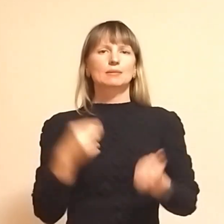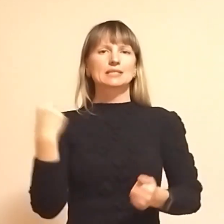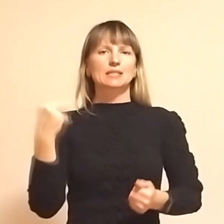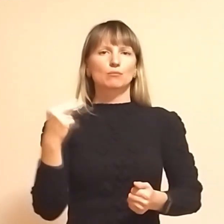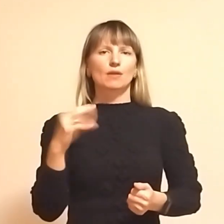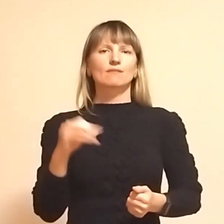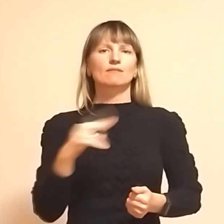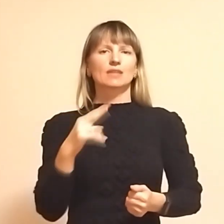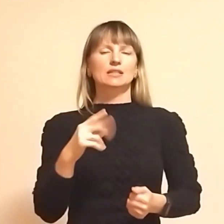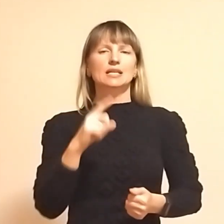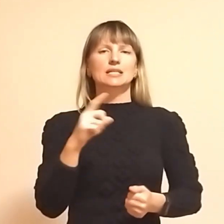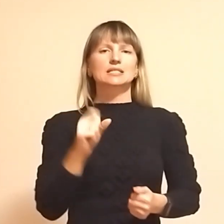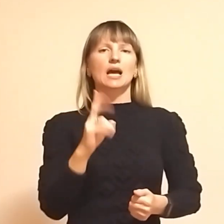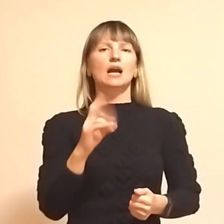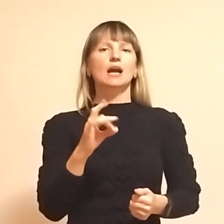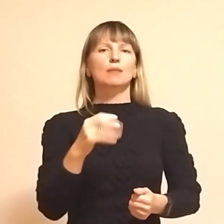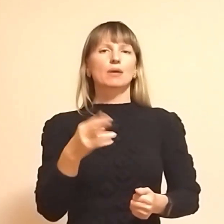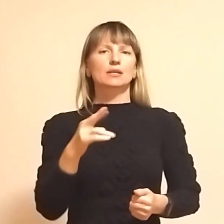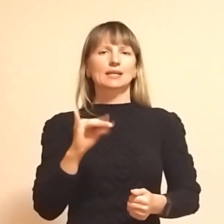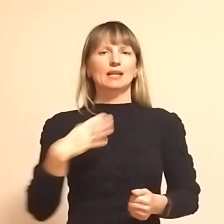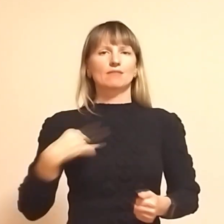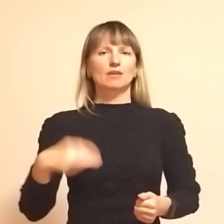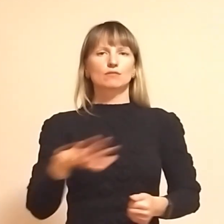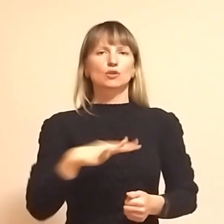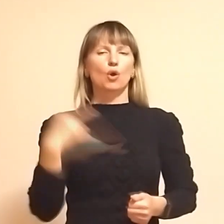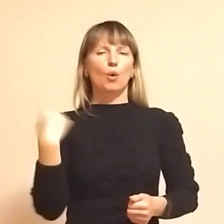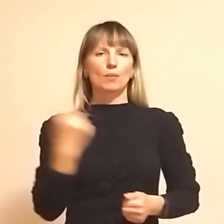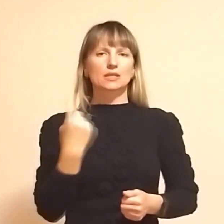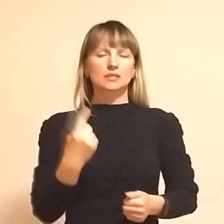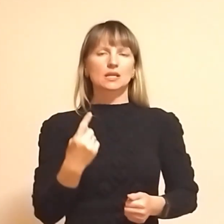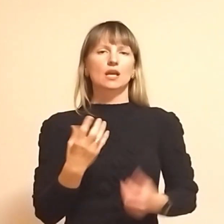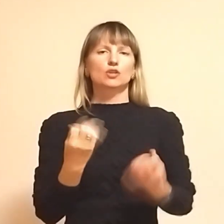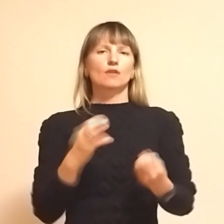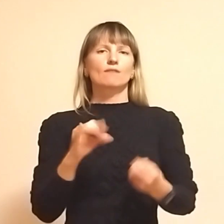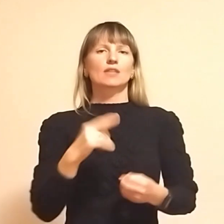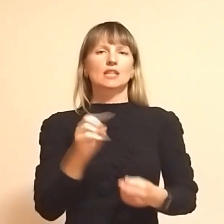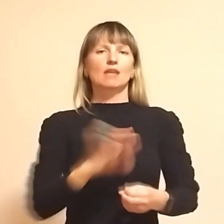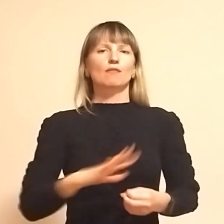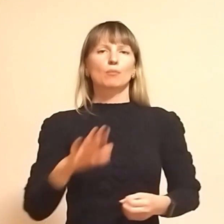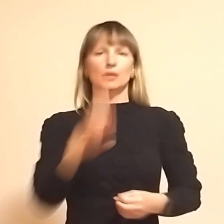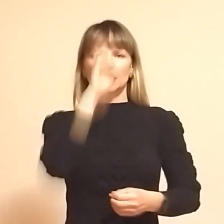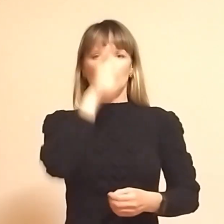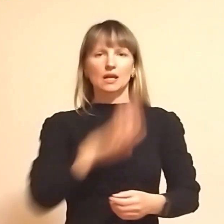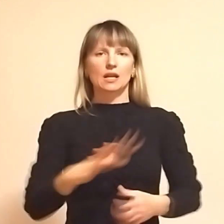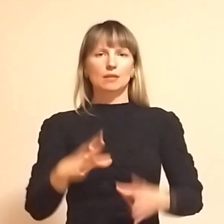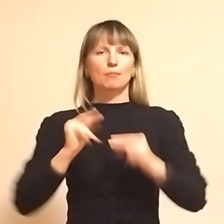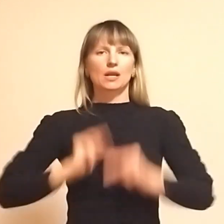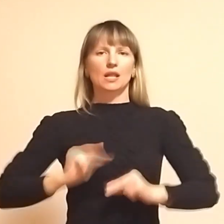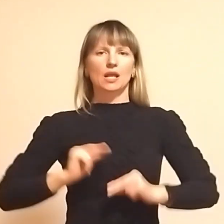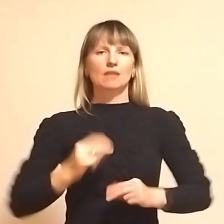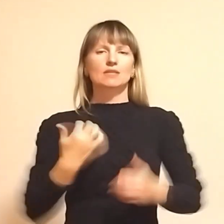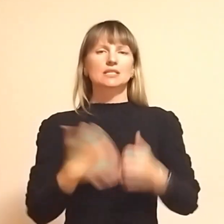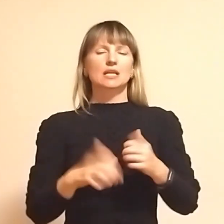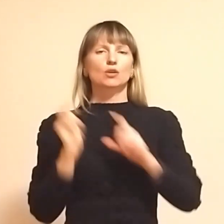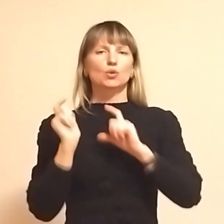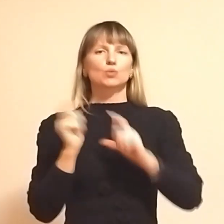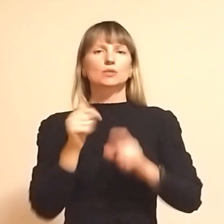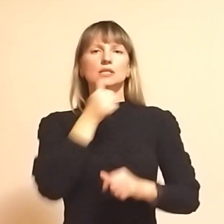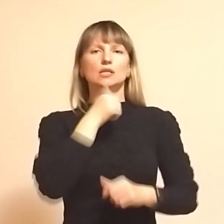Запоріжжя від Закарпаття та Львівської областей, а також від європейських країн-партнерів. Серед вантажу – засоби